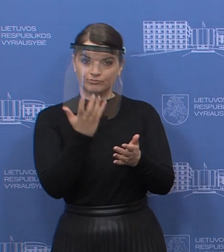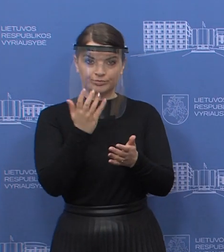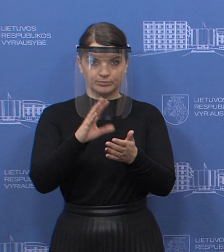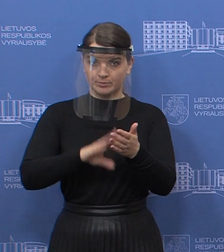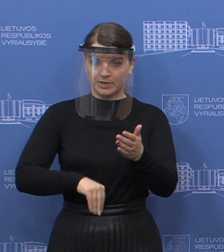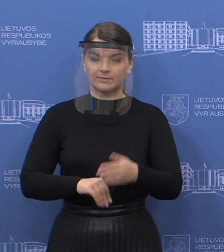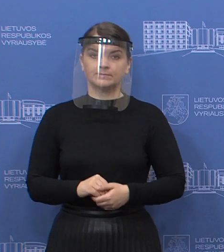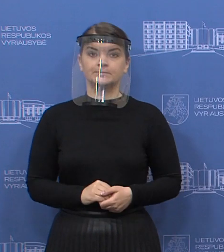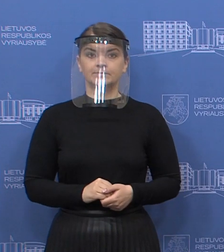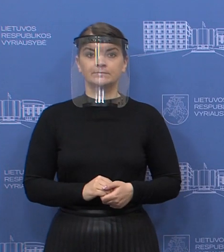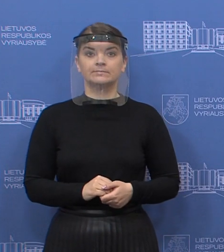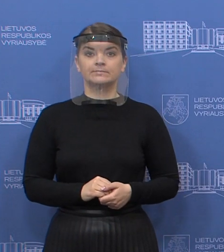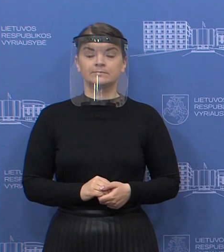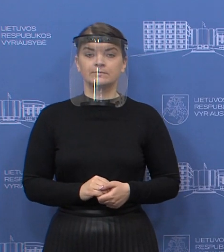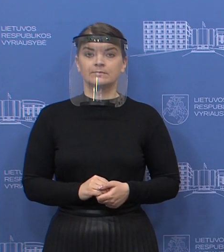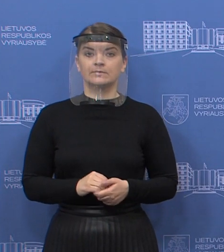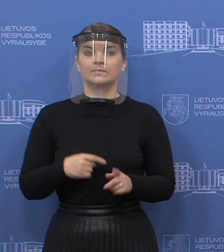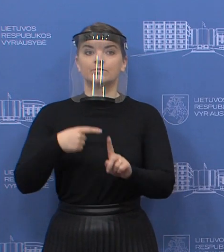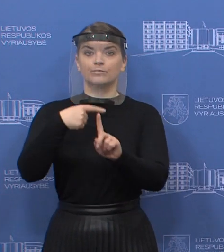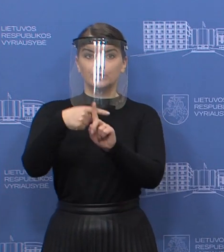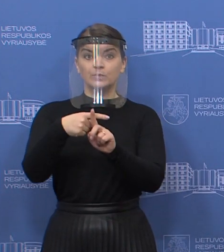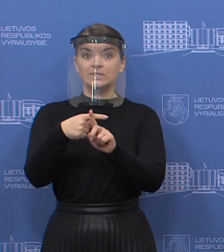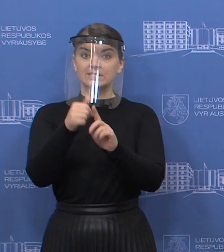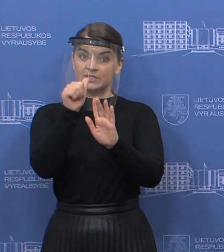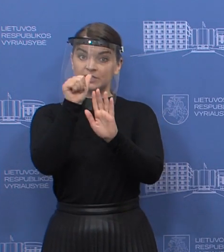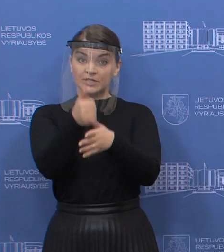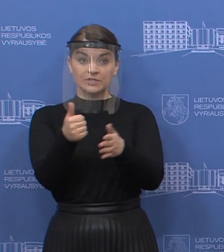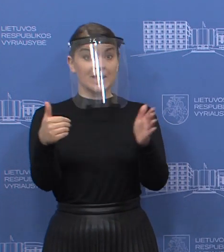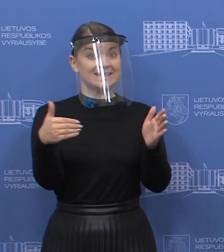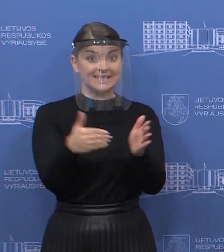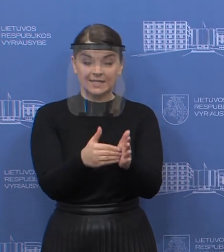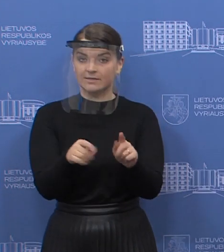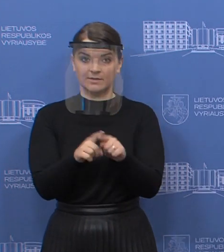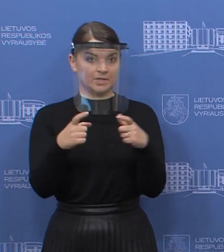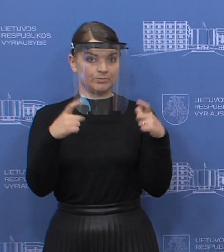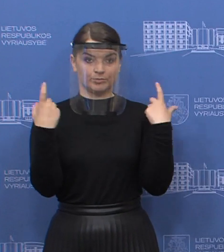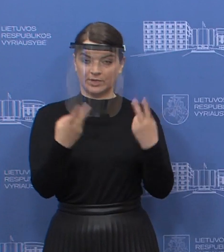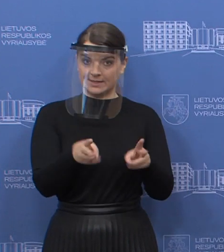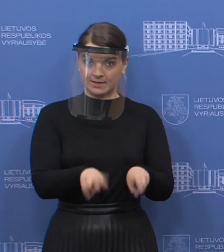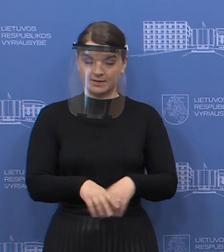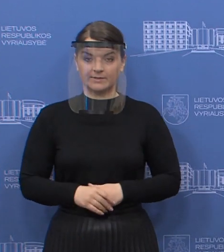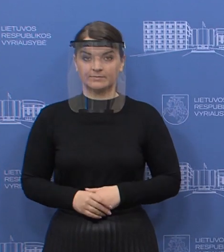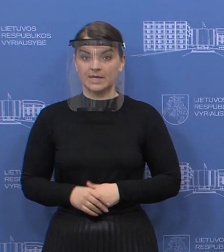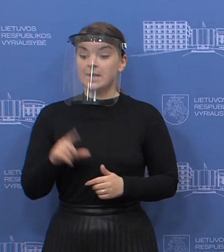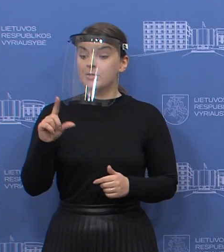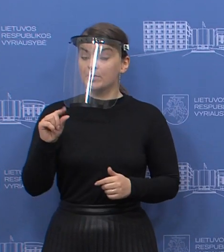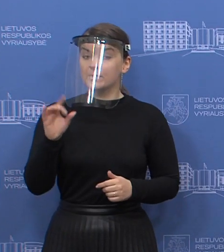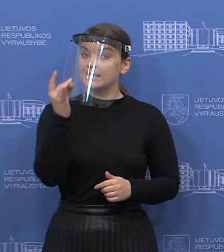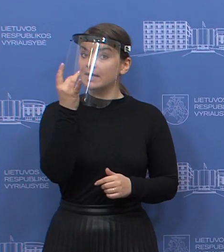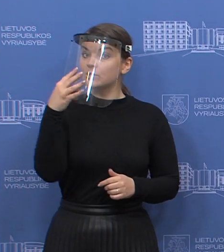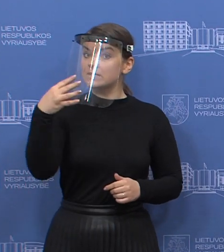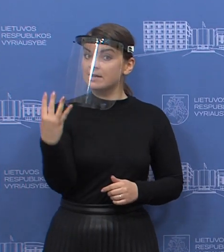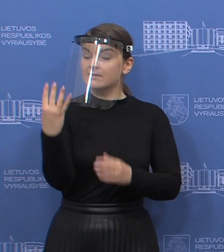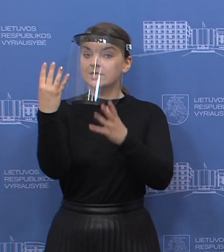yra pribojamas padarytas, kad iki šešių metų vaikams jis nėra privaloma. Nuo pirmadienio, jeigu išės katvirtos